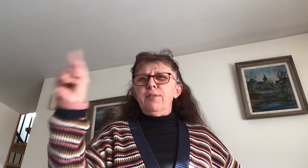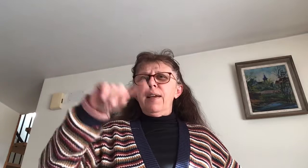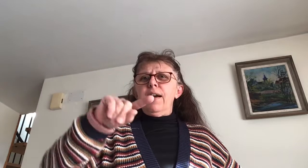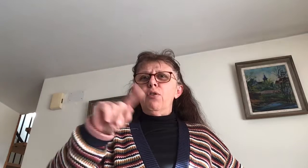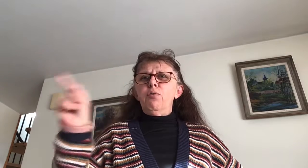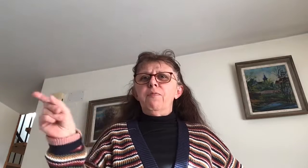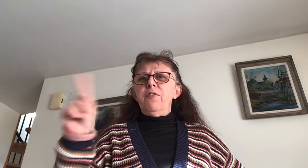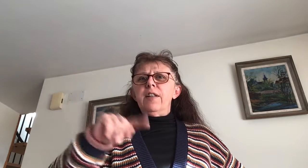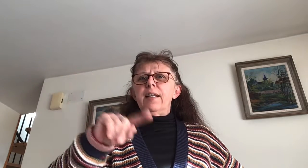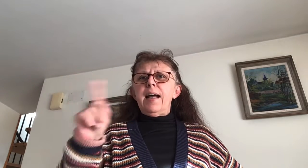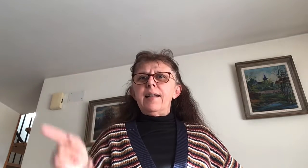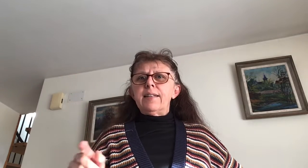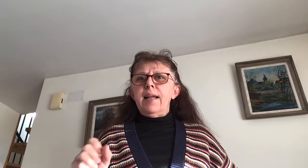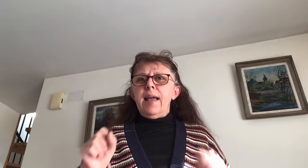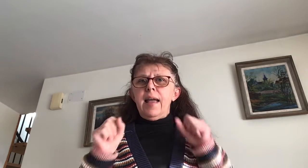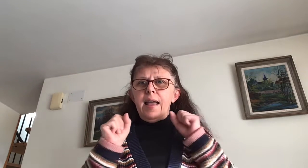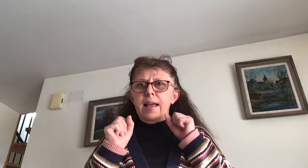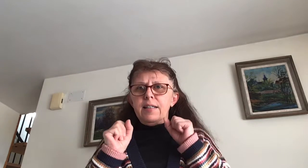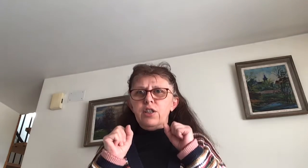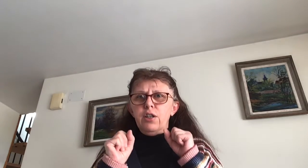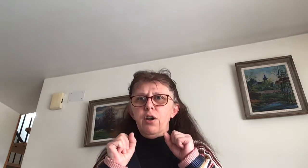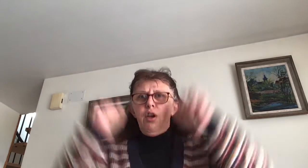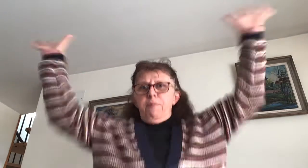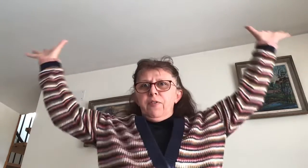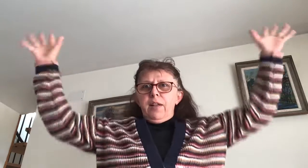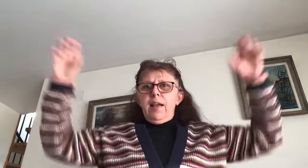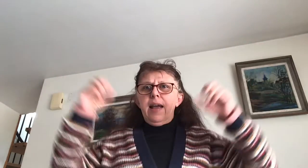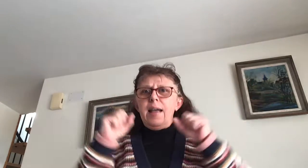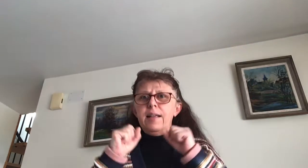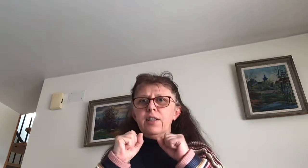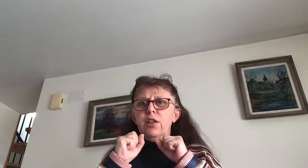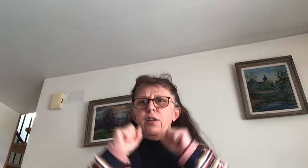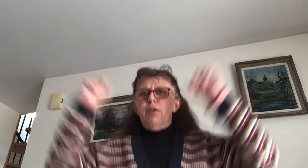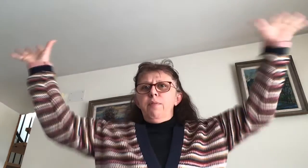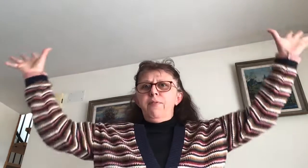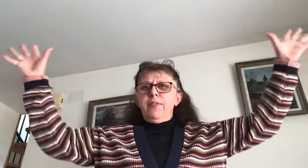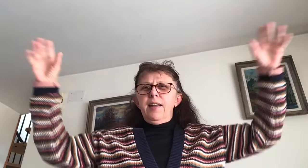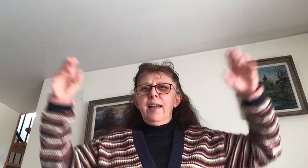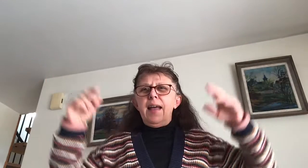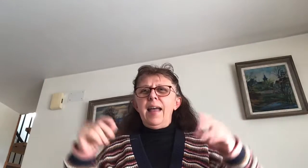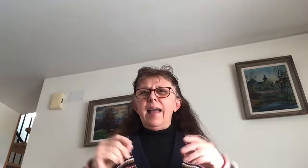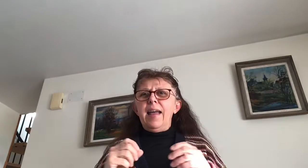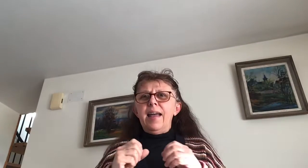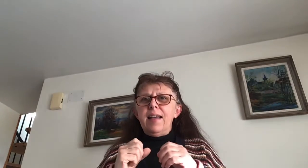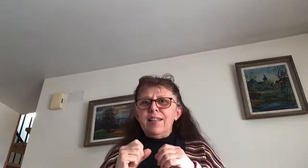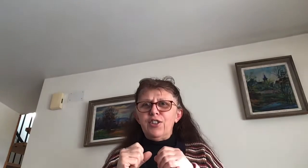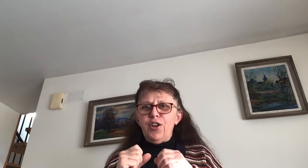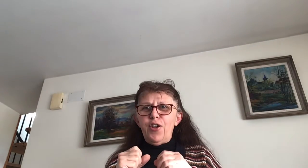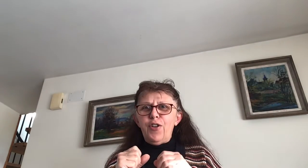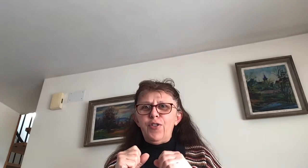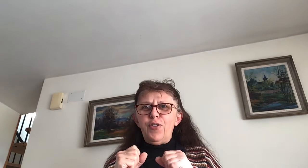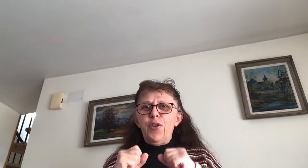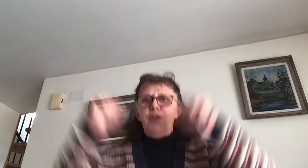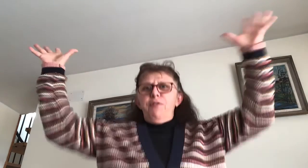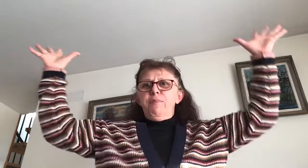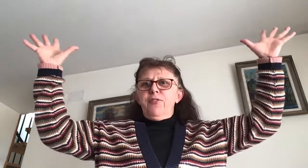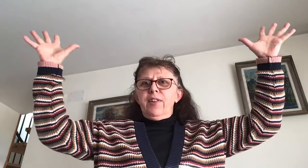mehr hüpfen kannst? Ässchen hüpft, Ässchen hüpft, Ässchen hüpft.